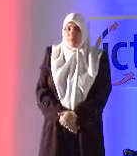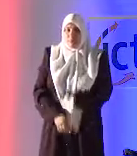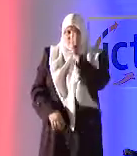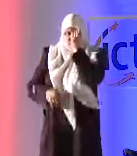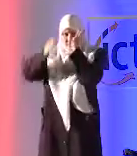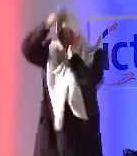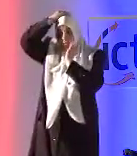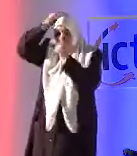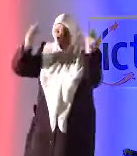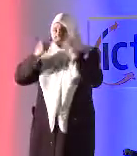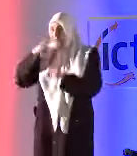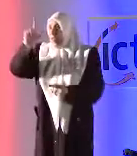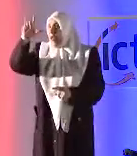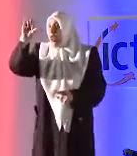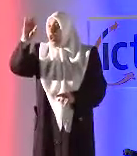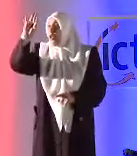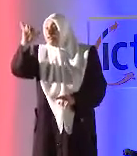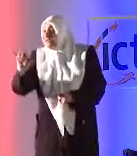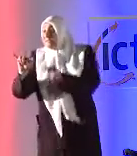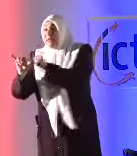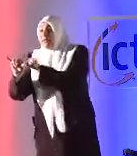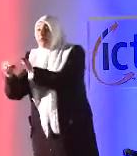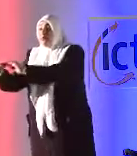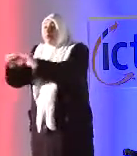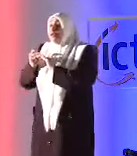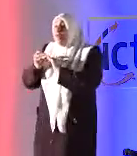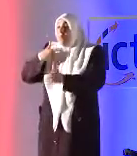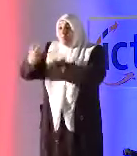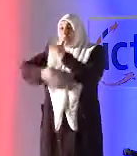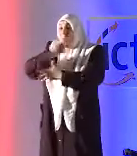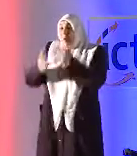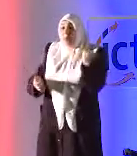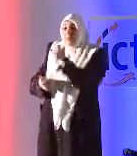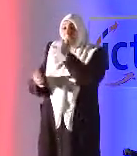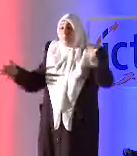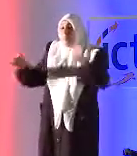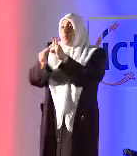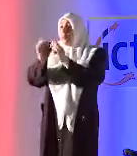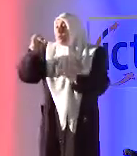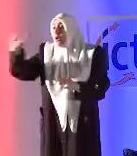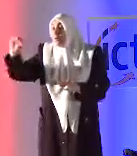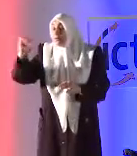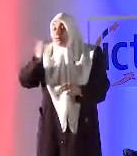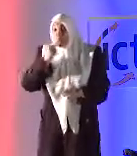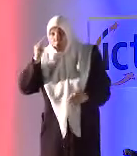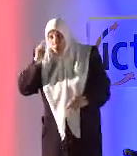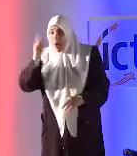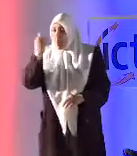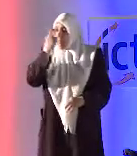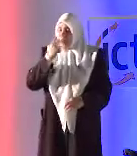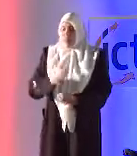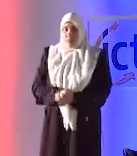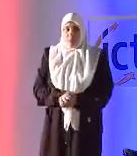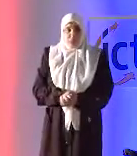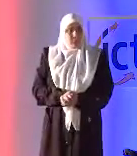لوسيتك هي مبنية لكي تكون متفاعلة ومتواصلة مع هذه الخدمات أو التقنيات